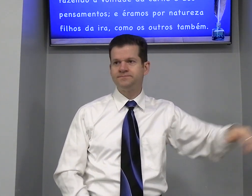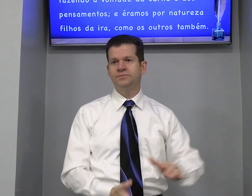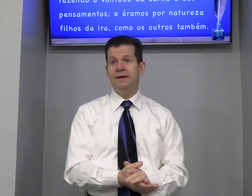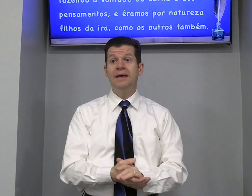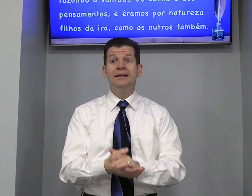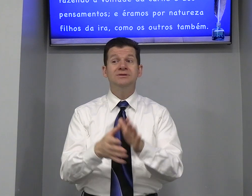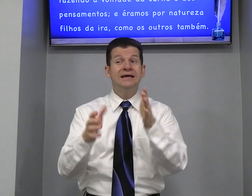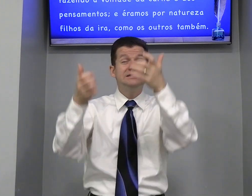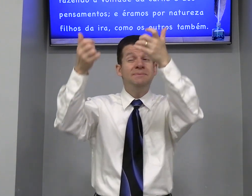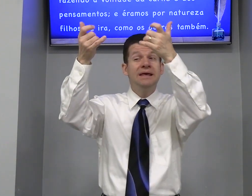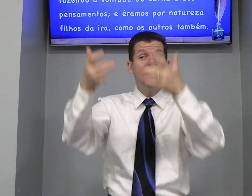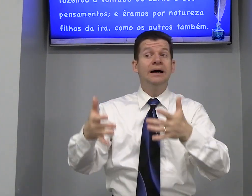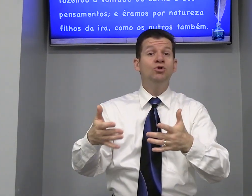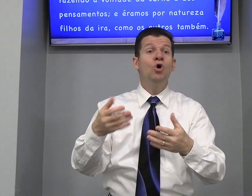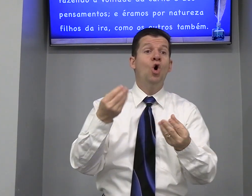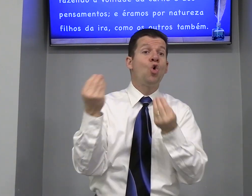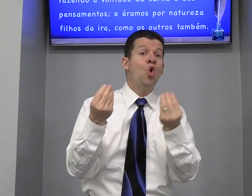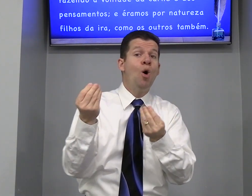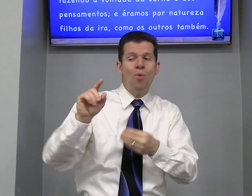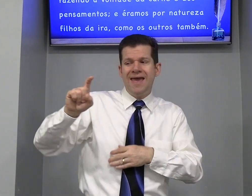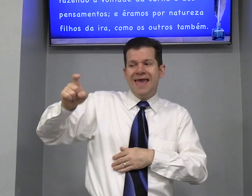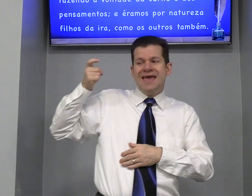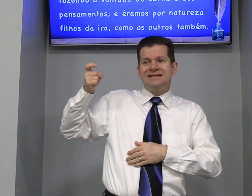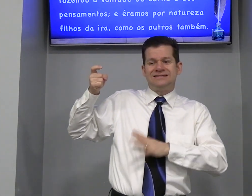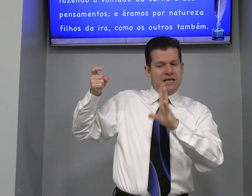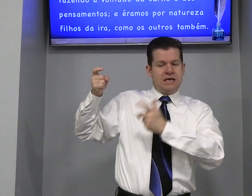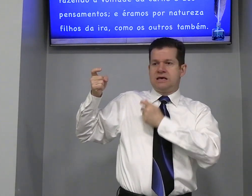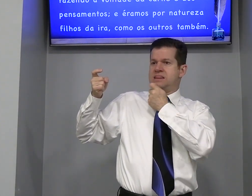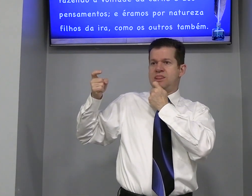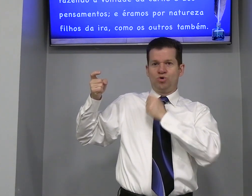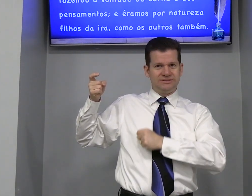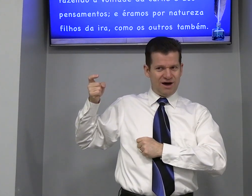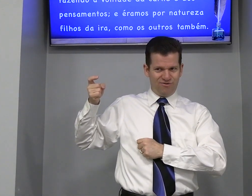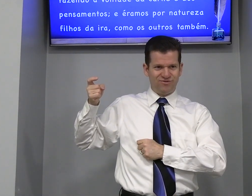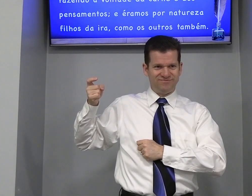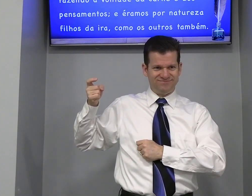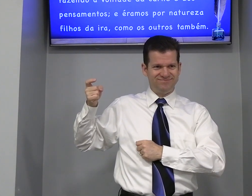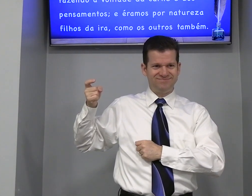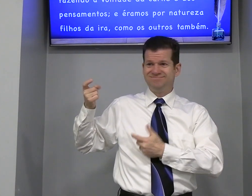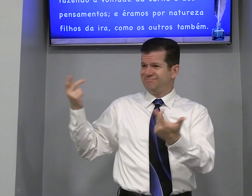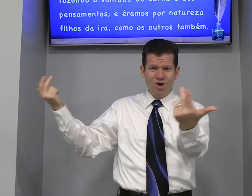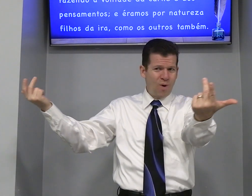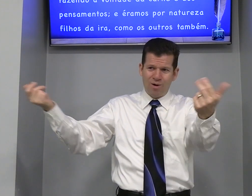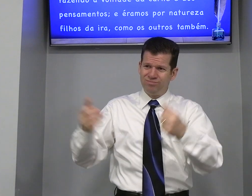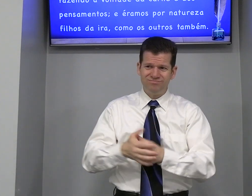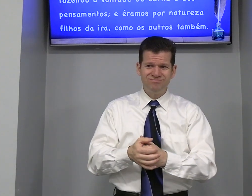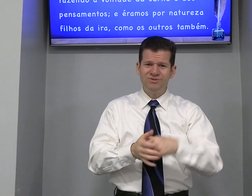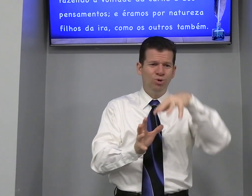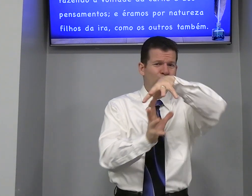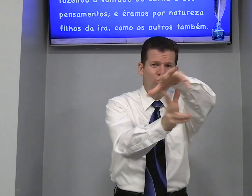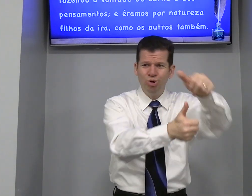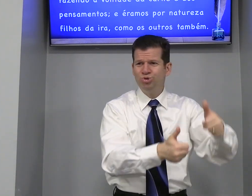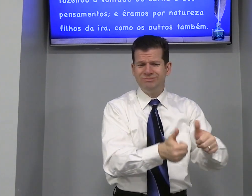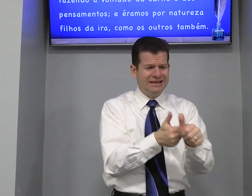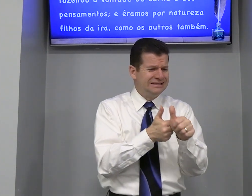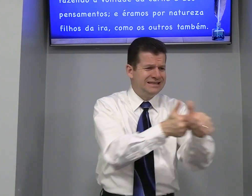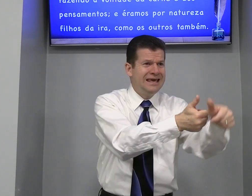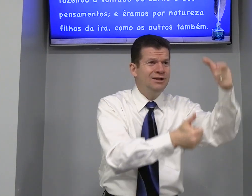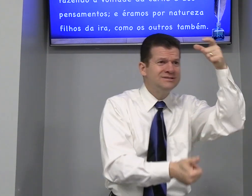Então está Explicando Como Ex Não Salvo Igual O mundo Seguindo